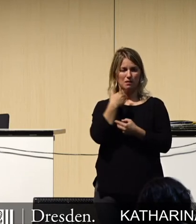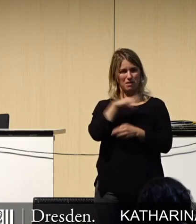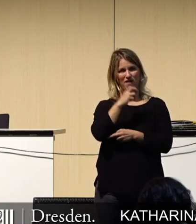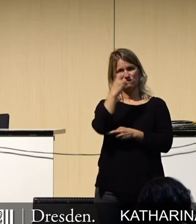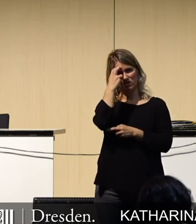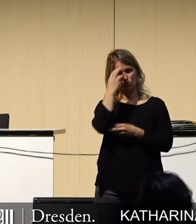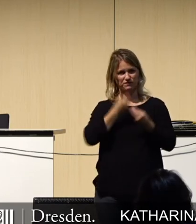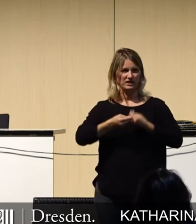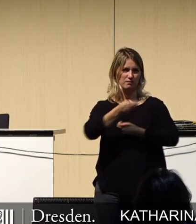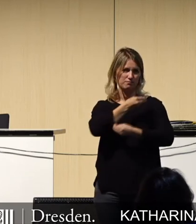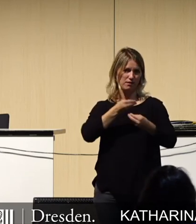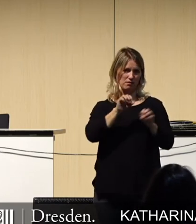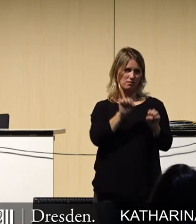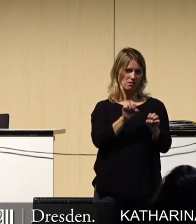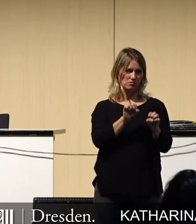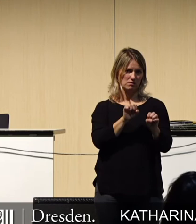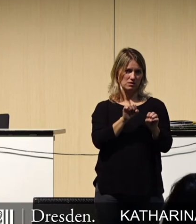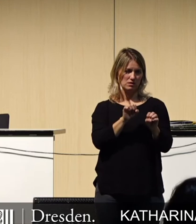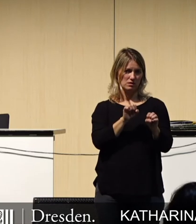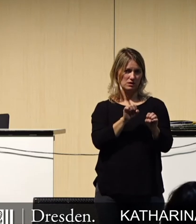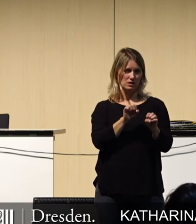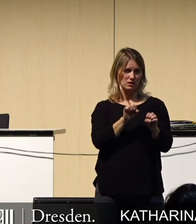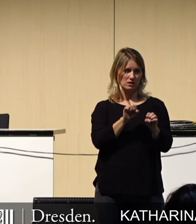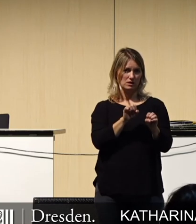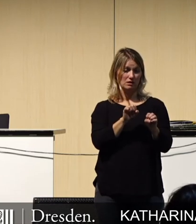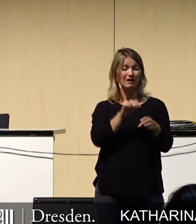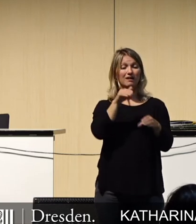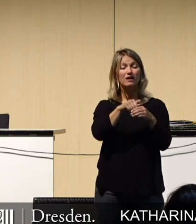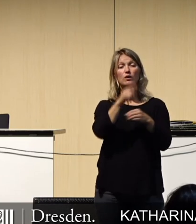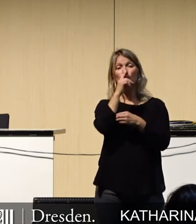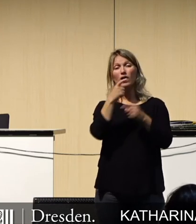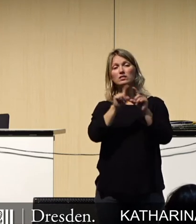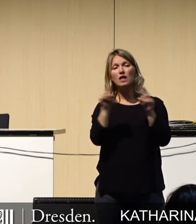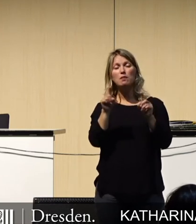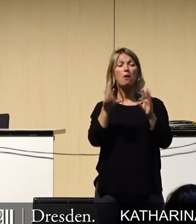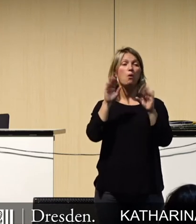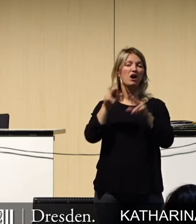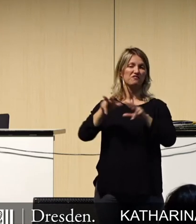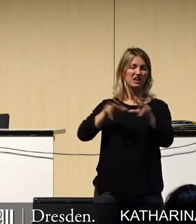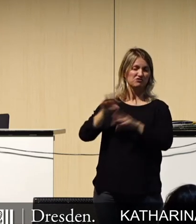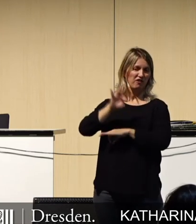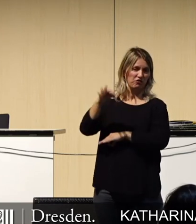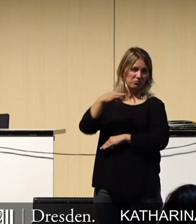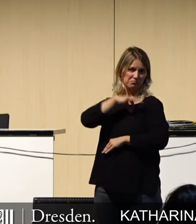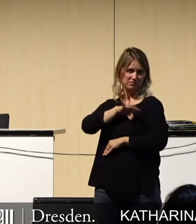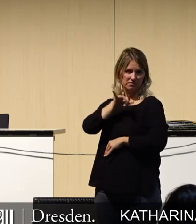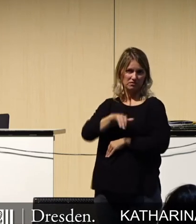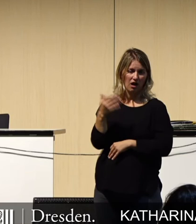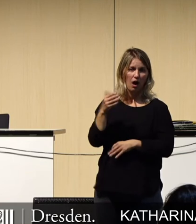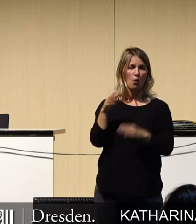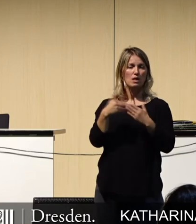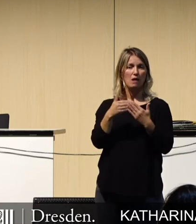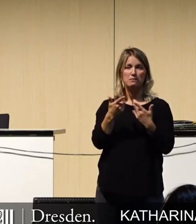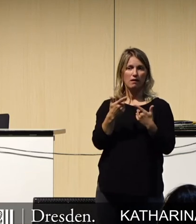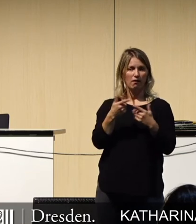debattieren können. Und dass es nicht darum geht, dass die Wirtschaft davon profitiert oder dass man Ängste